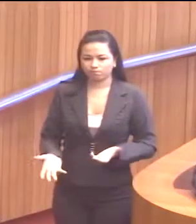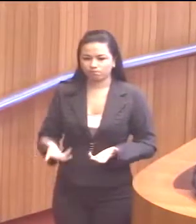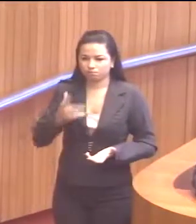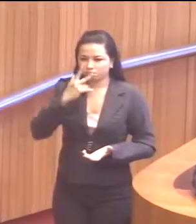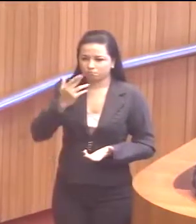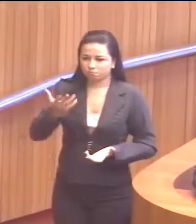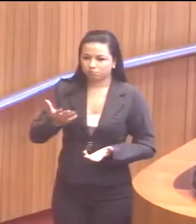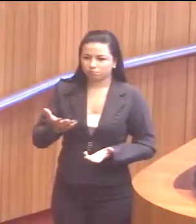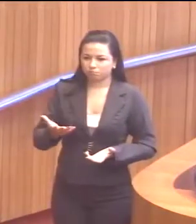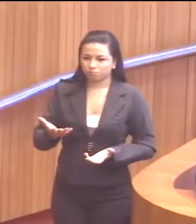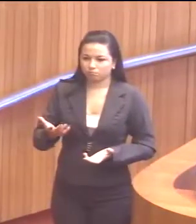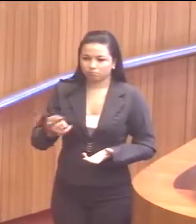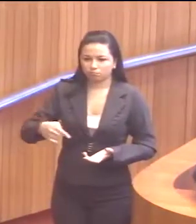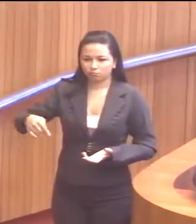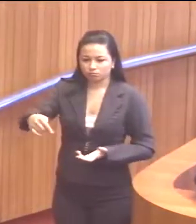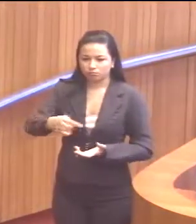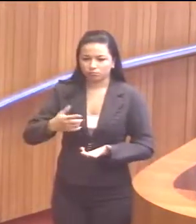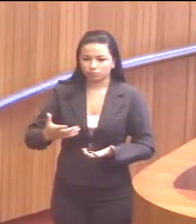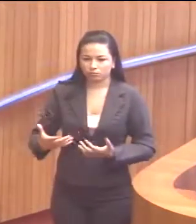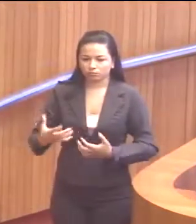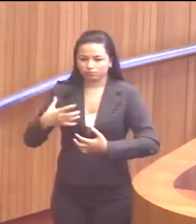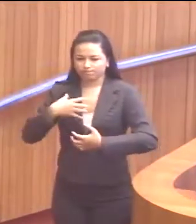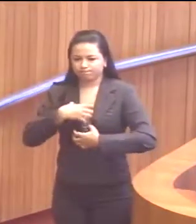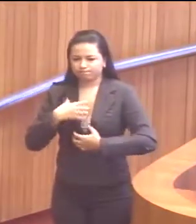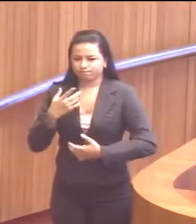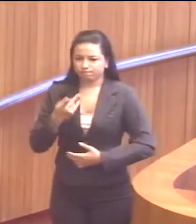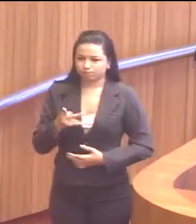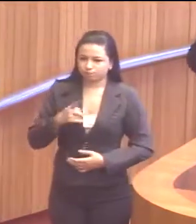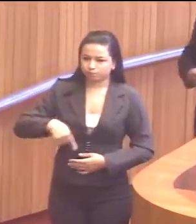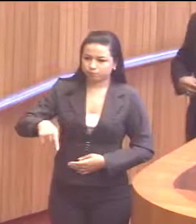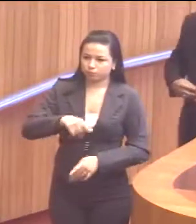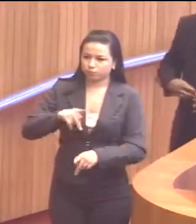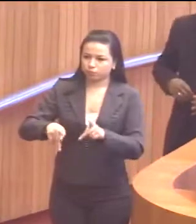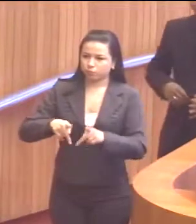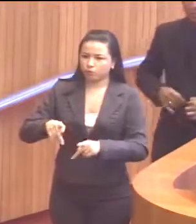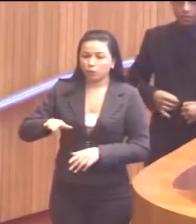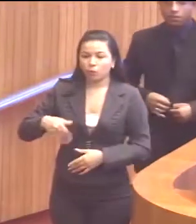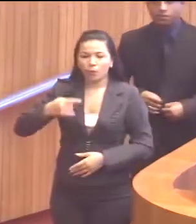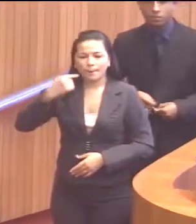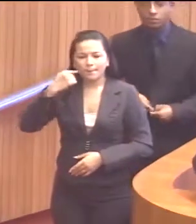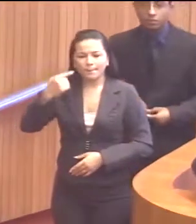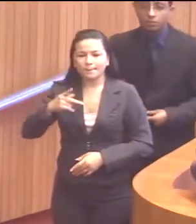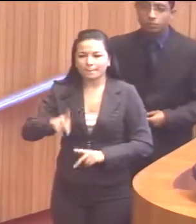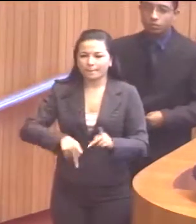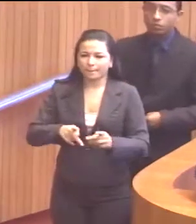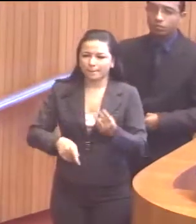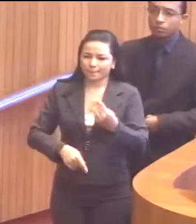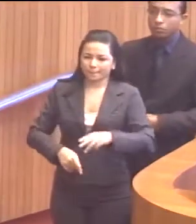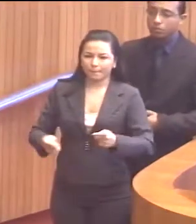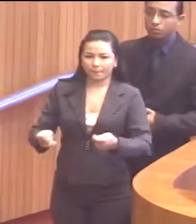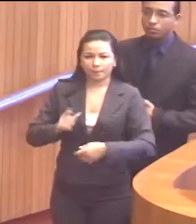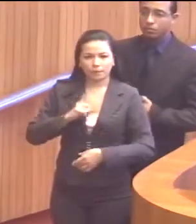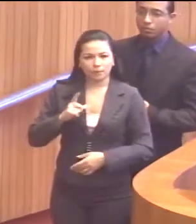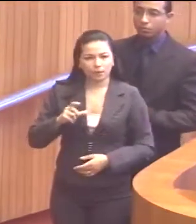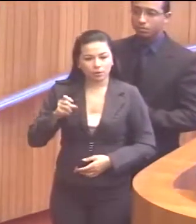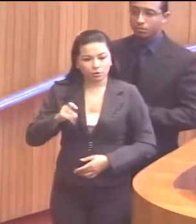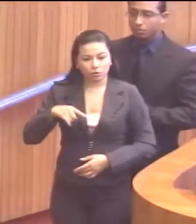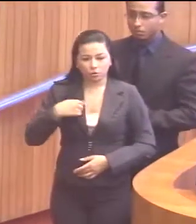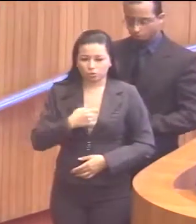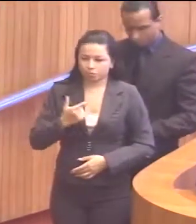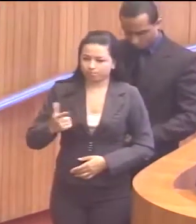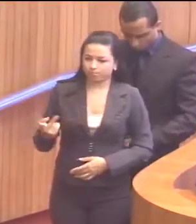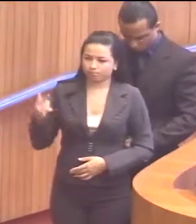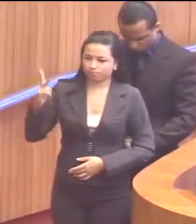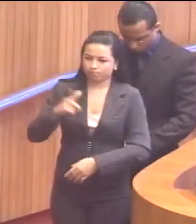mobiliza até mesmo a esperança do nosso povo. Qual é a perspectiva que o povo maranhense pode ter se a gente não